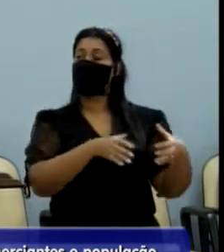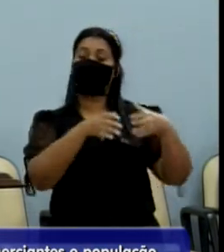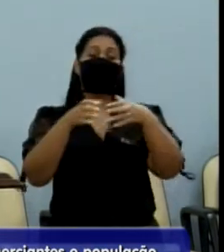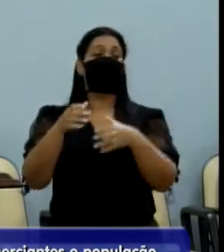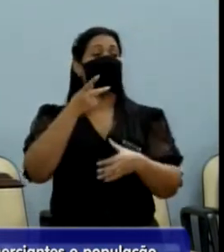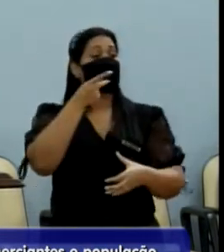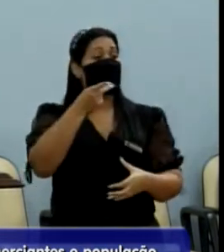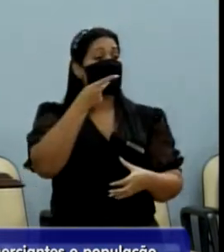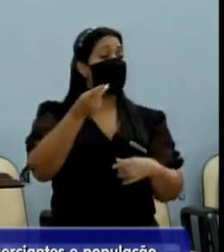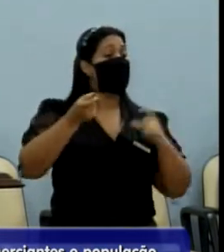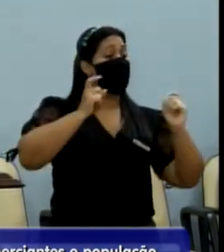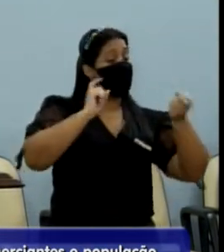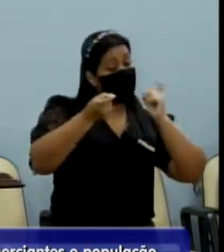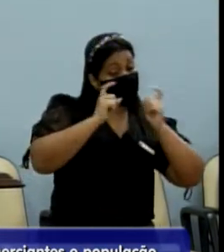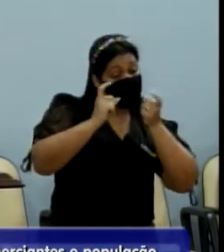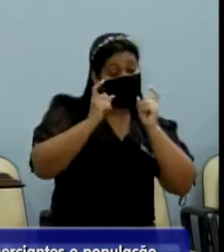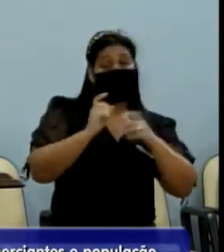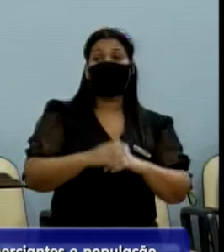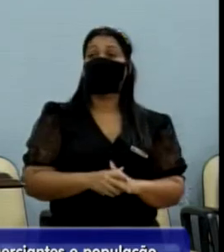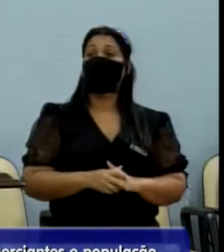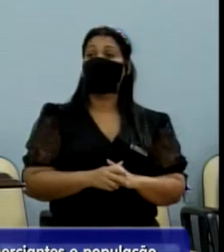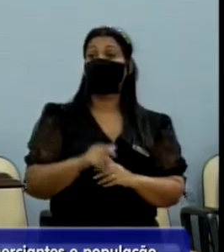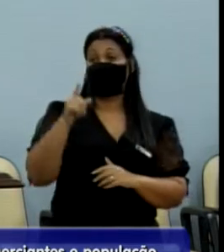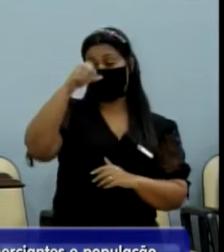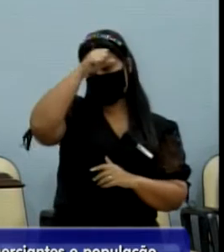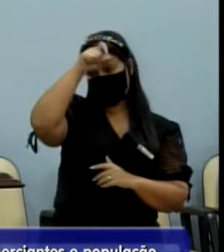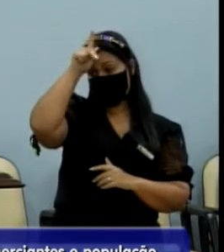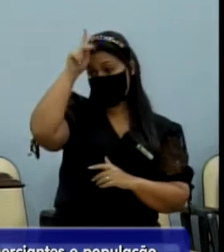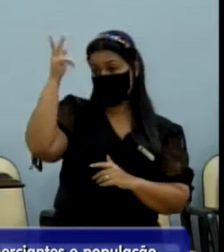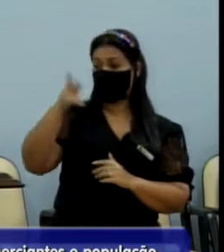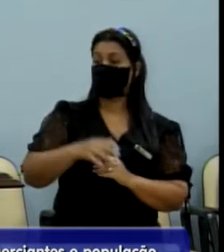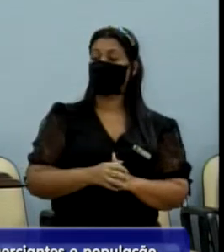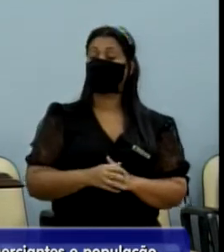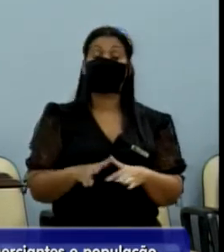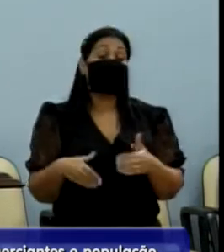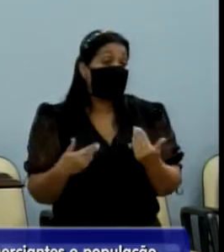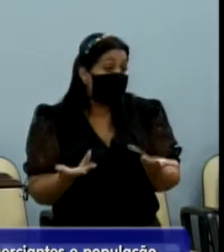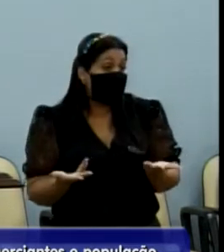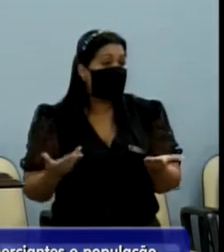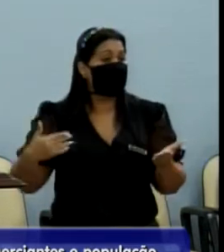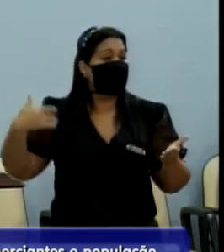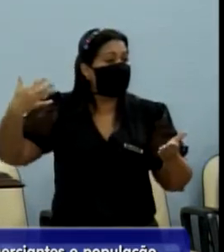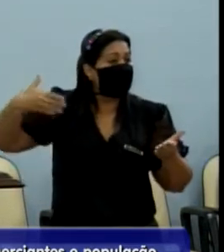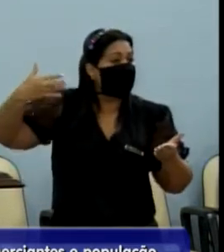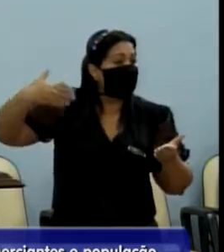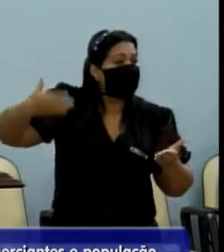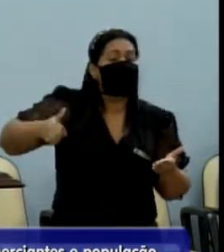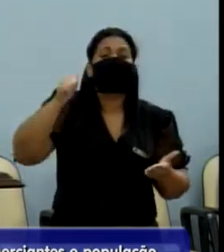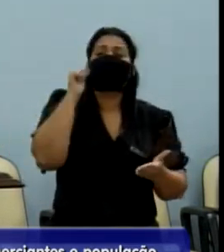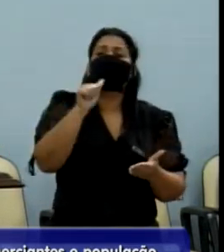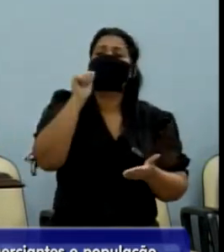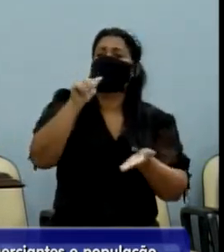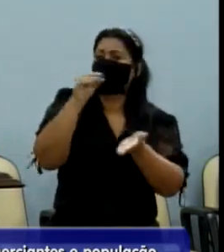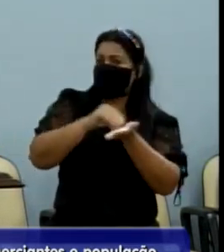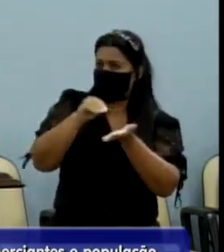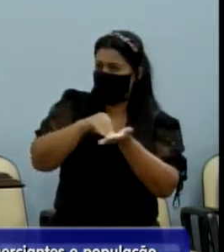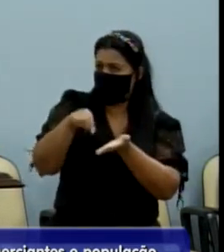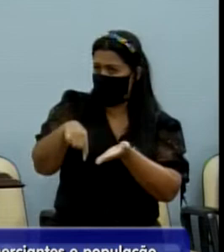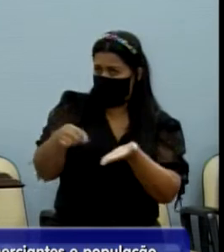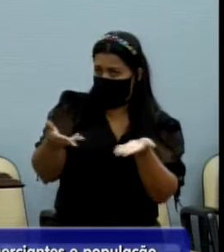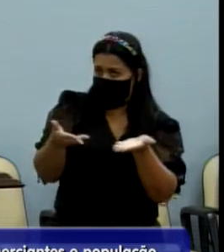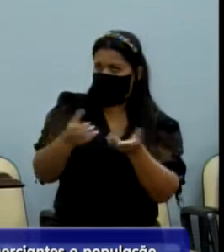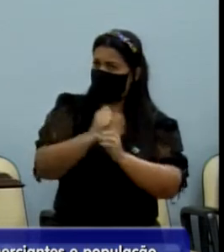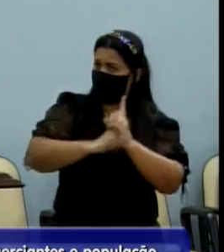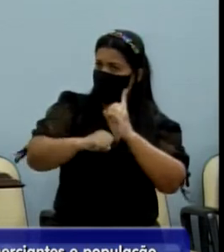falar uma reunião com o Executivo. E de lá, era uma secretária que não é a